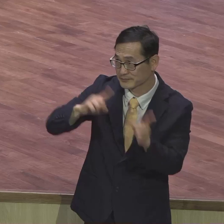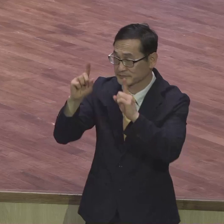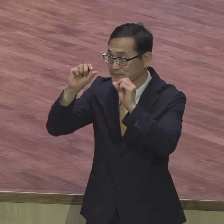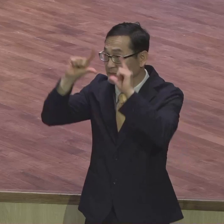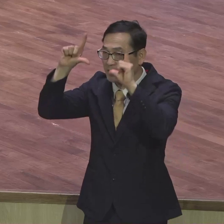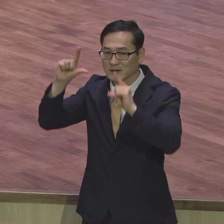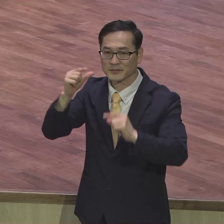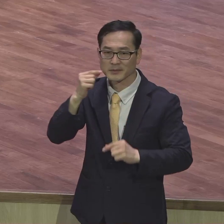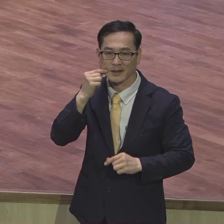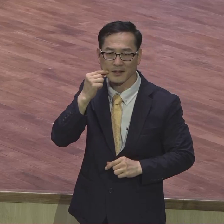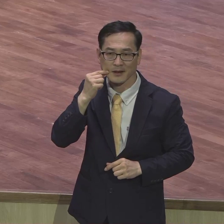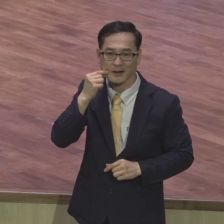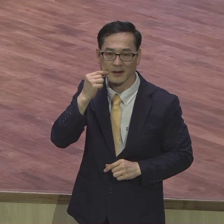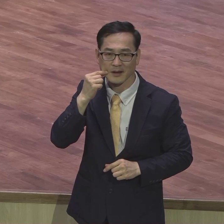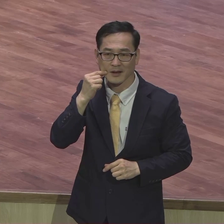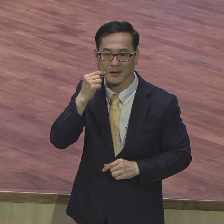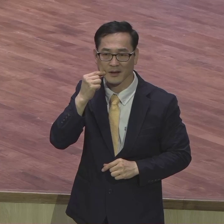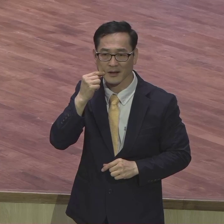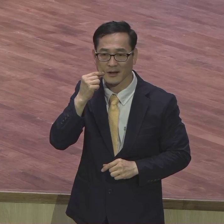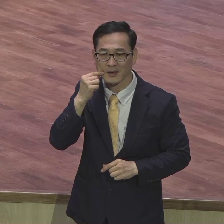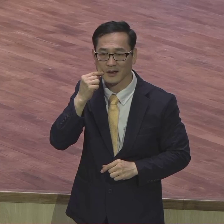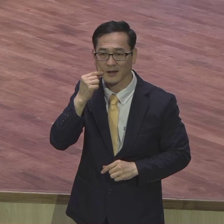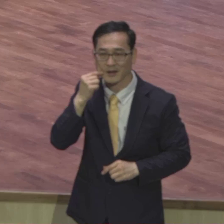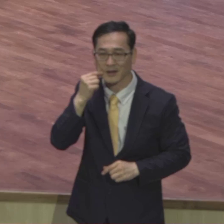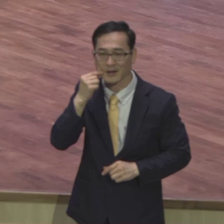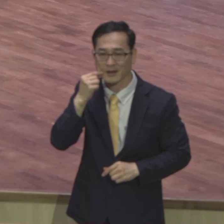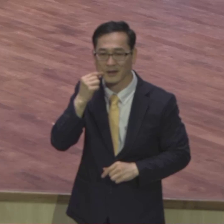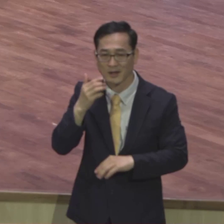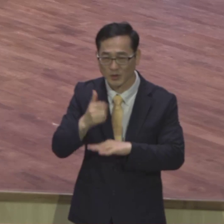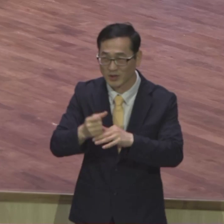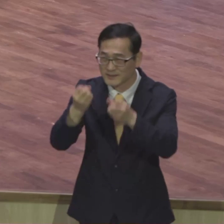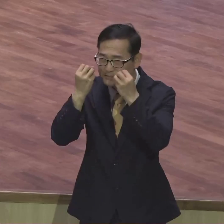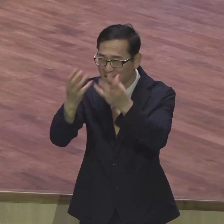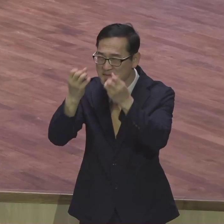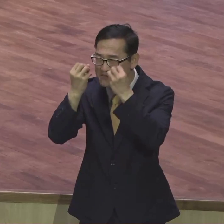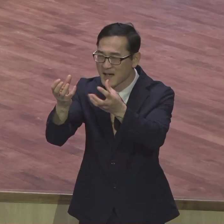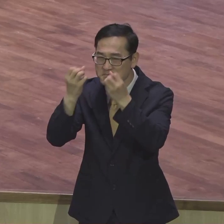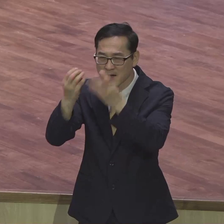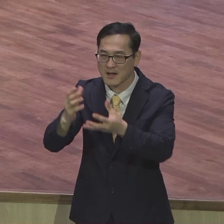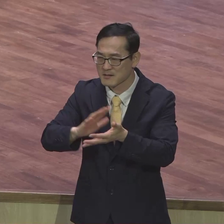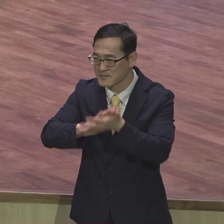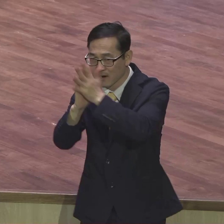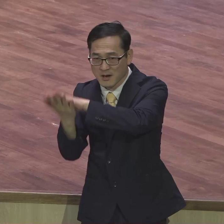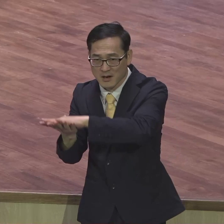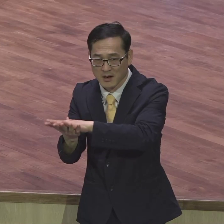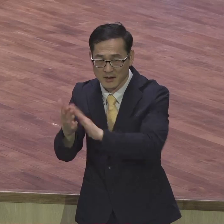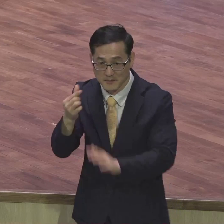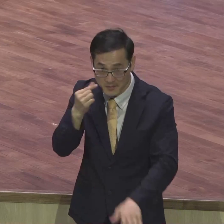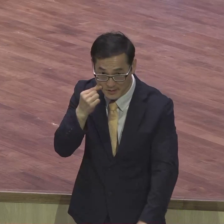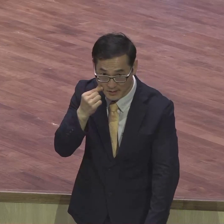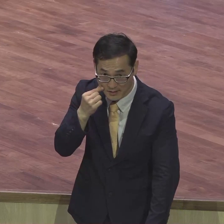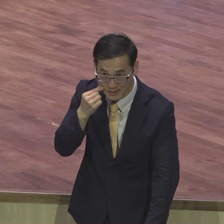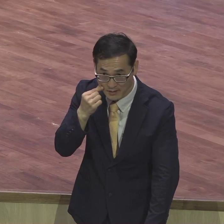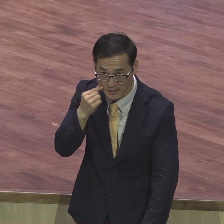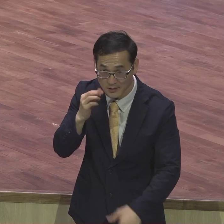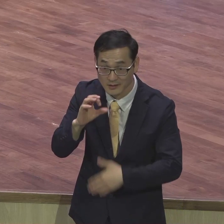지나가시니 보라색 것이 되었도다 새로운 삶으로 결단하고 각오하고 힘을 얻지 못하면 그 예배는